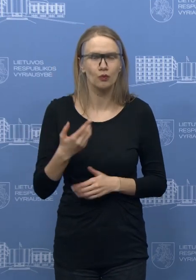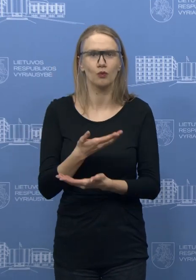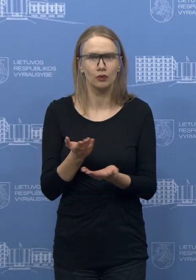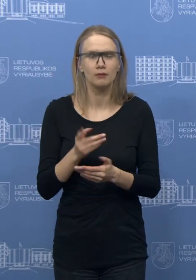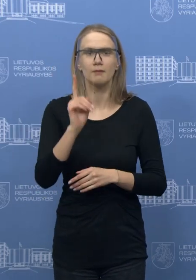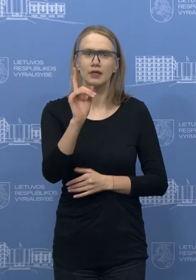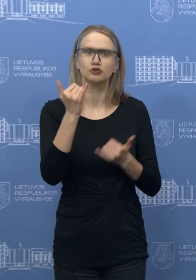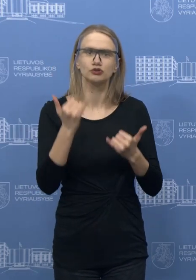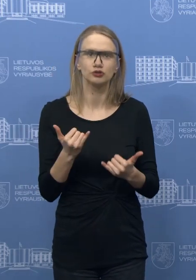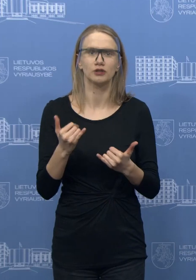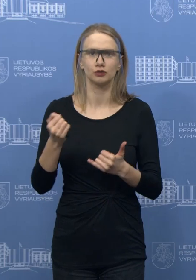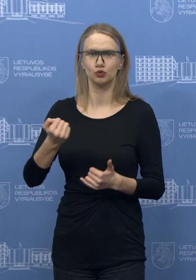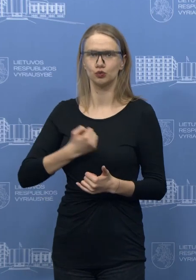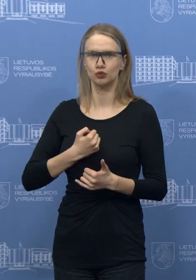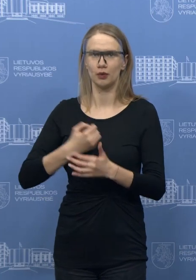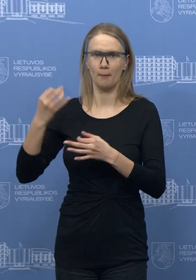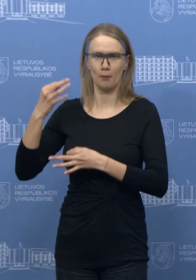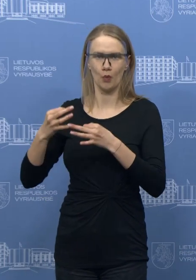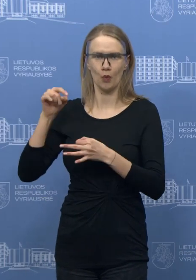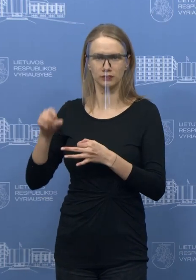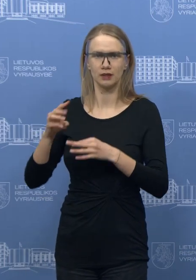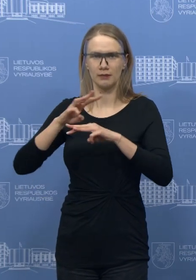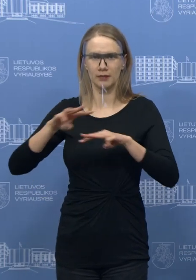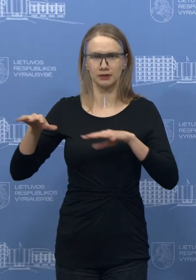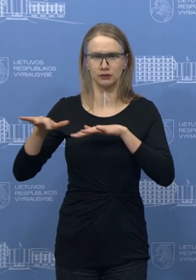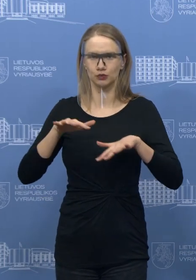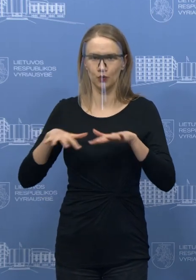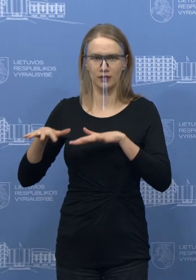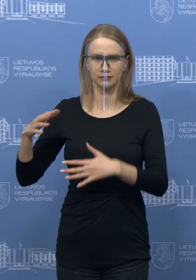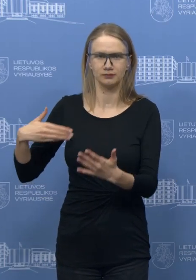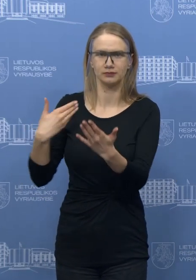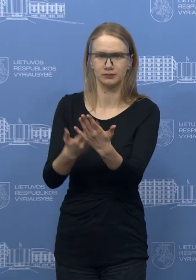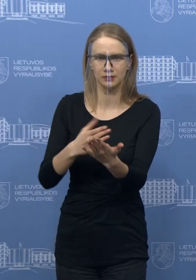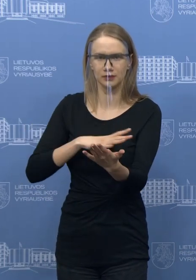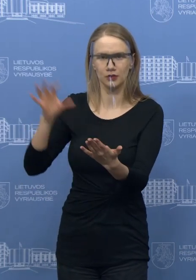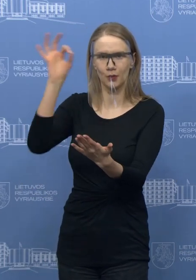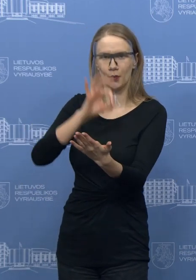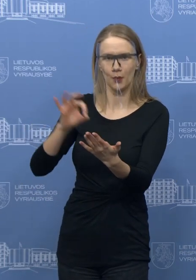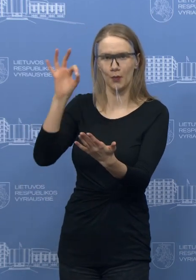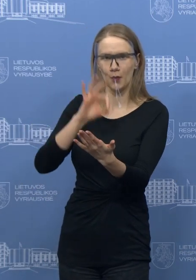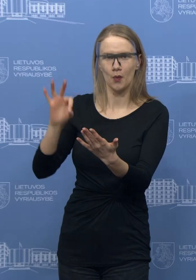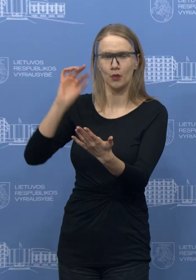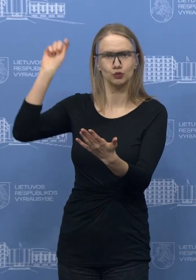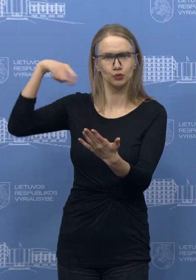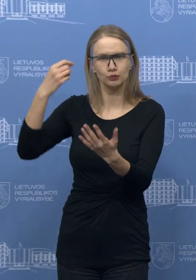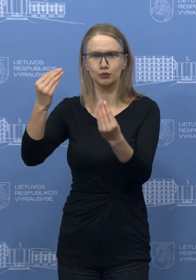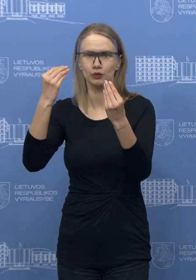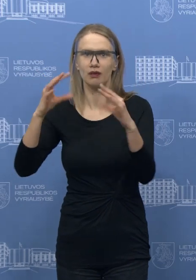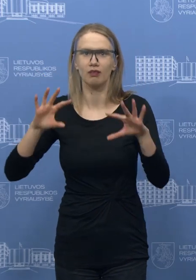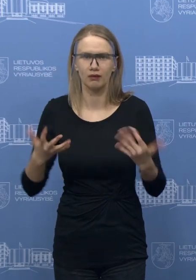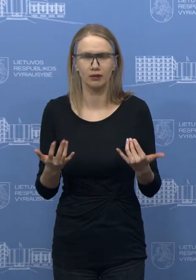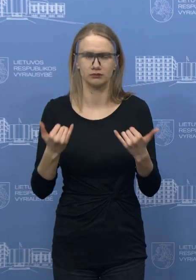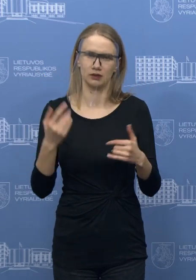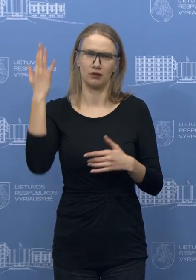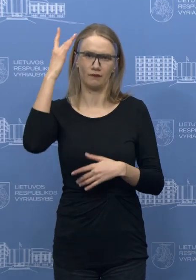dieną ir šiandien turėjom komitete ministro situacijos pristatymą. Tai aš manau, kad tikrai galim vertinti kaip